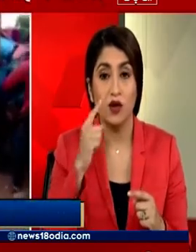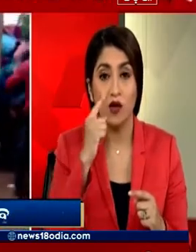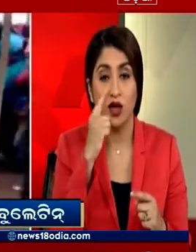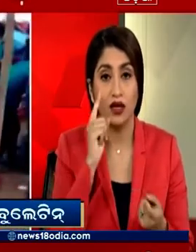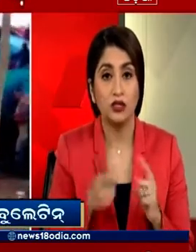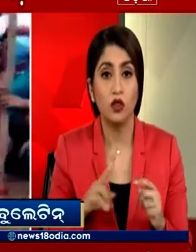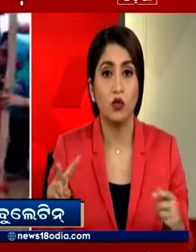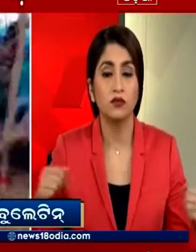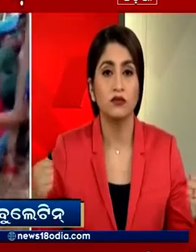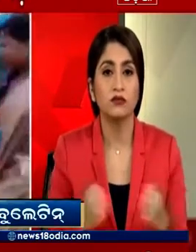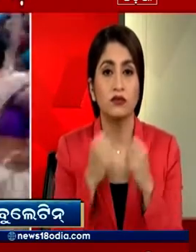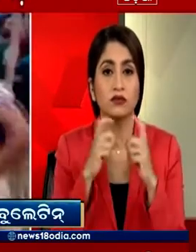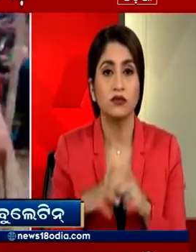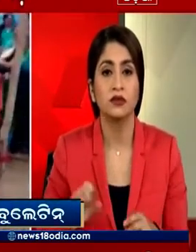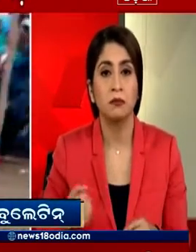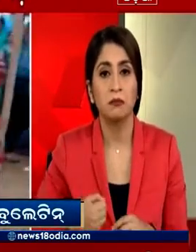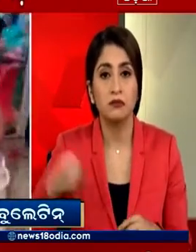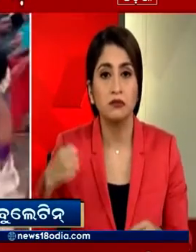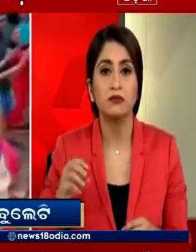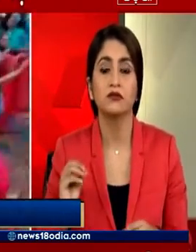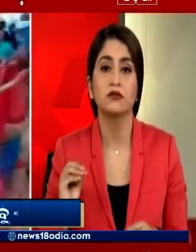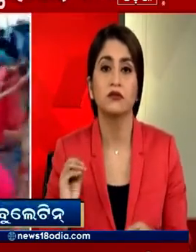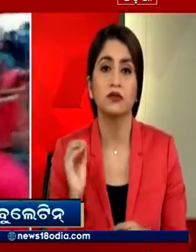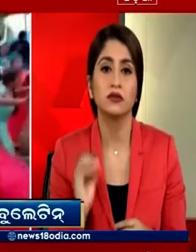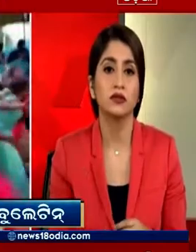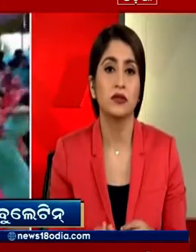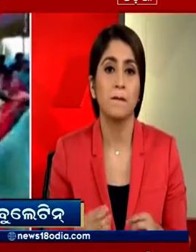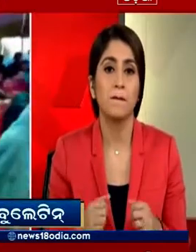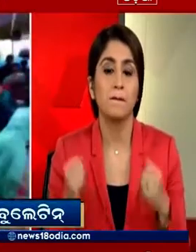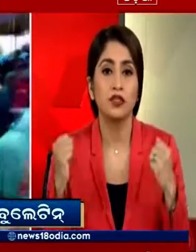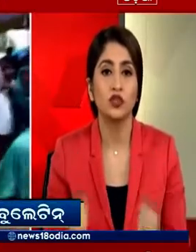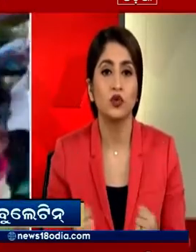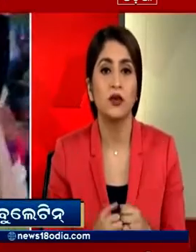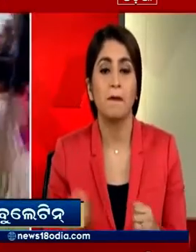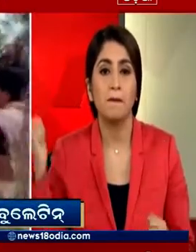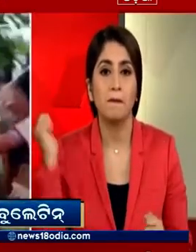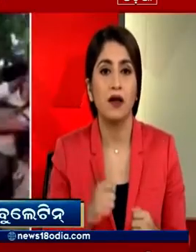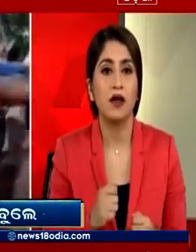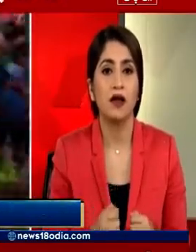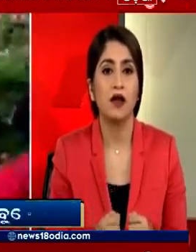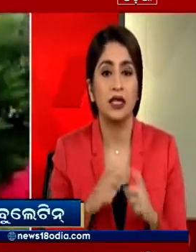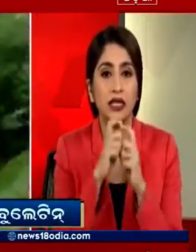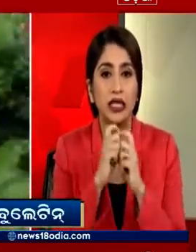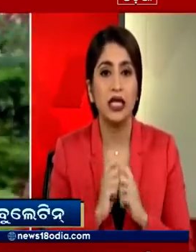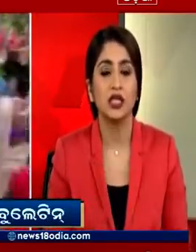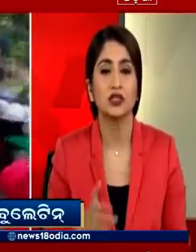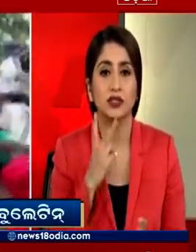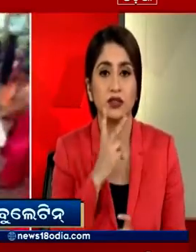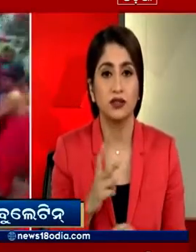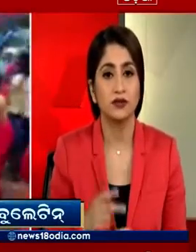दूसरे से फिड़ गए कोई लाद खुंसे बरसाता हुआ दिखाई दिया तो कोई प्लास्टिक के कुरसी दनादन चलाता हुआ नजर आया यही